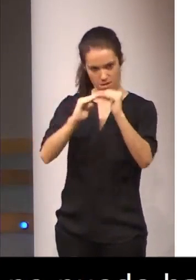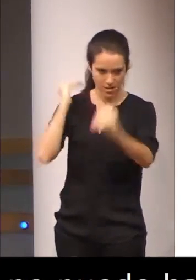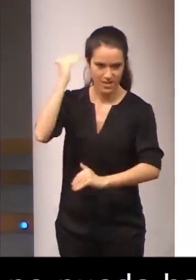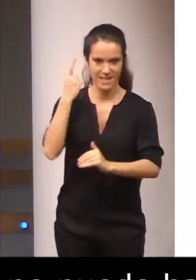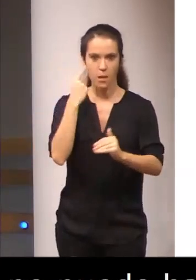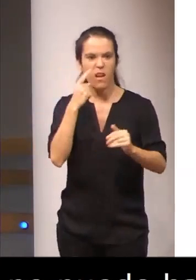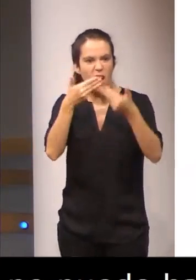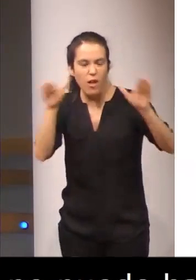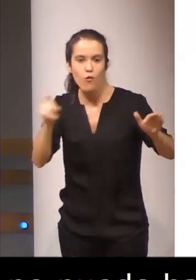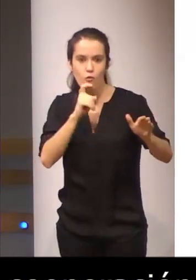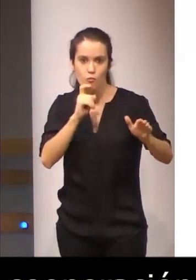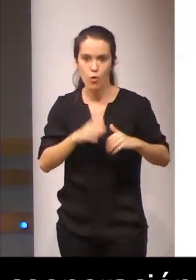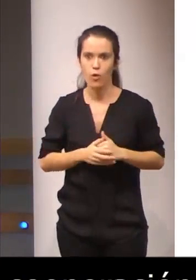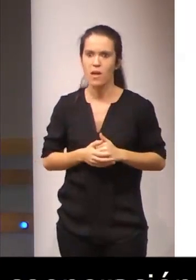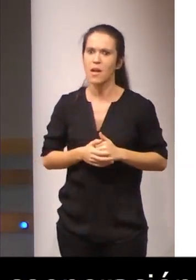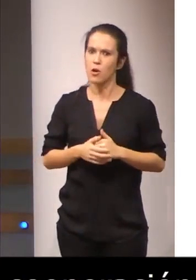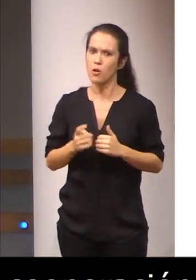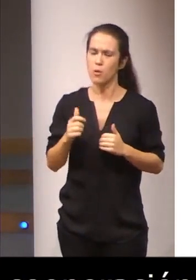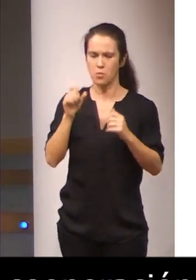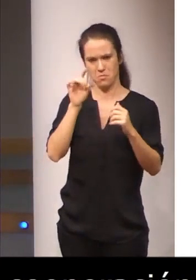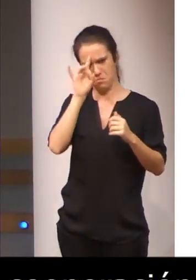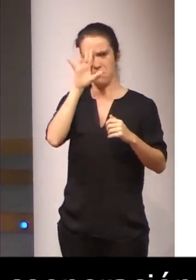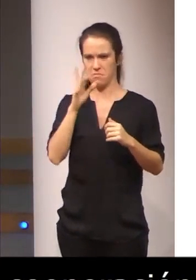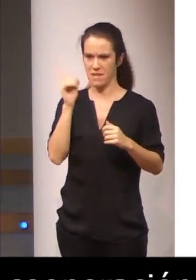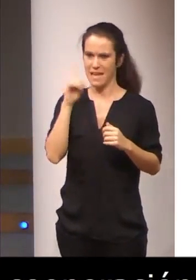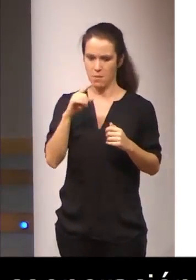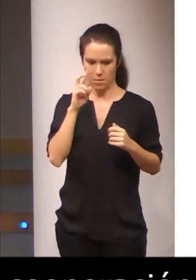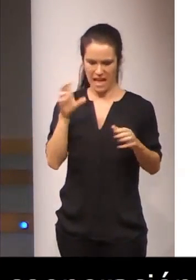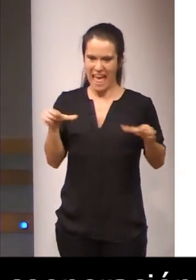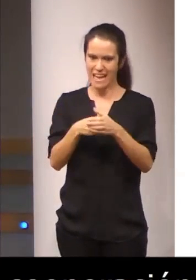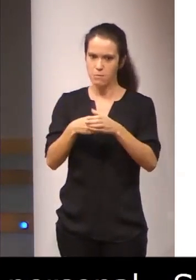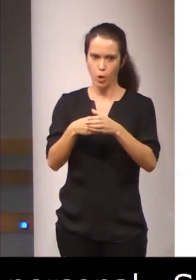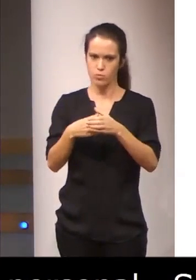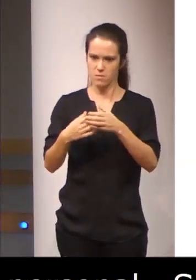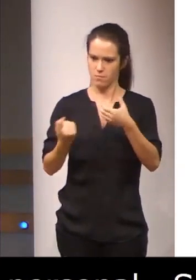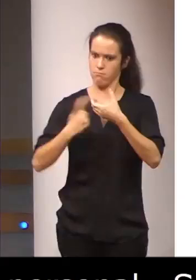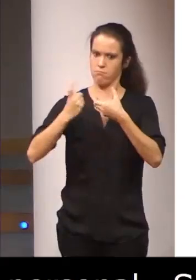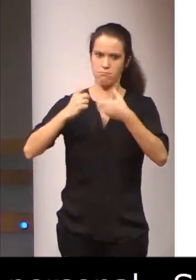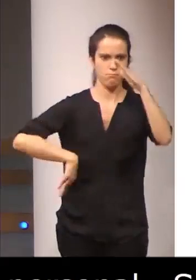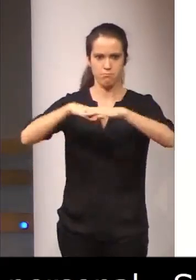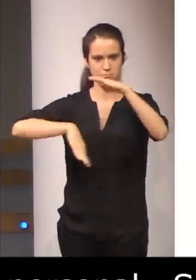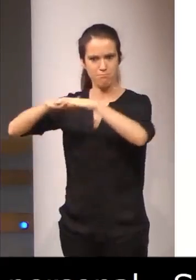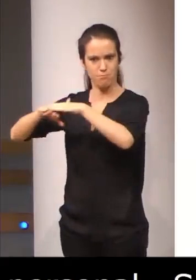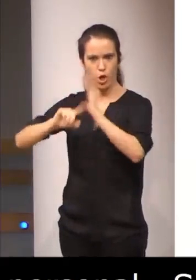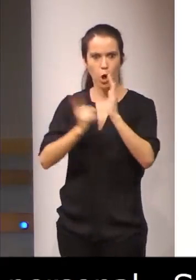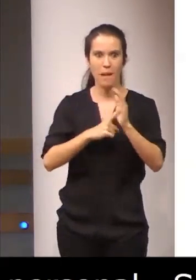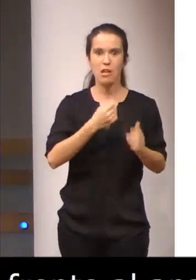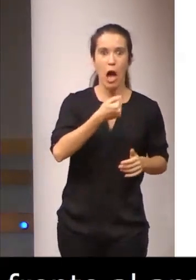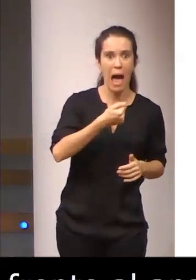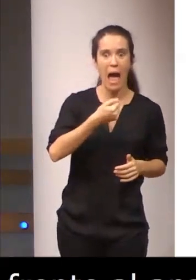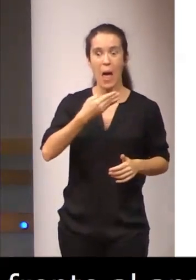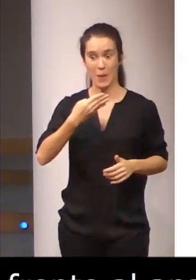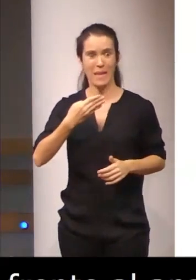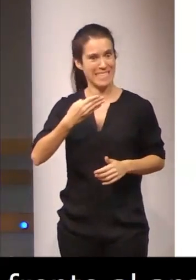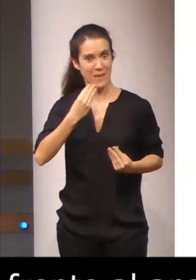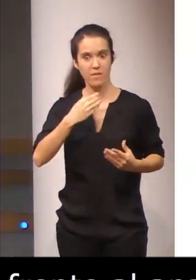frente al aparente poco eco, es decir, se consiguen llenar los niveles A y a duras penas el B, pero casi nadie llega al